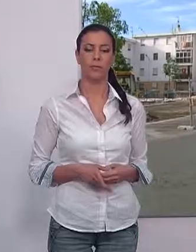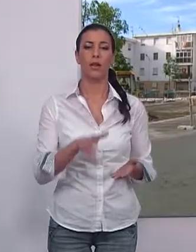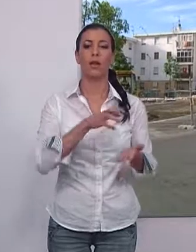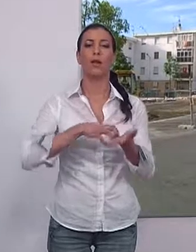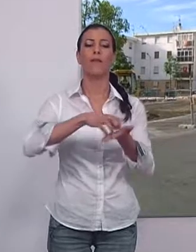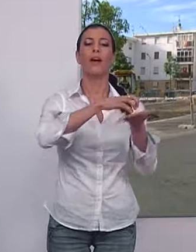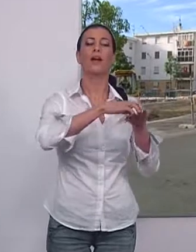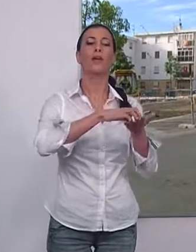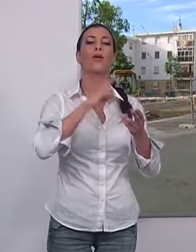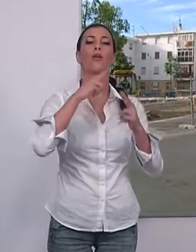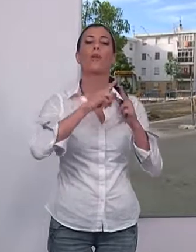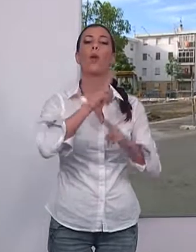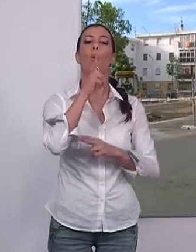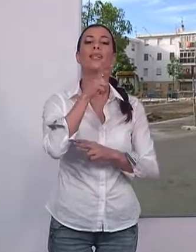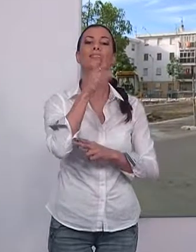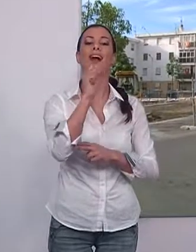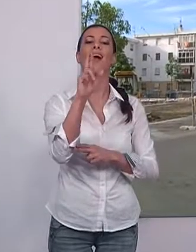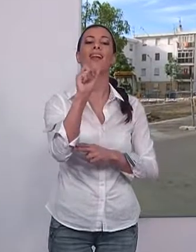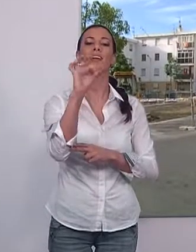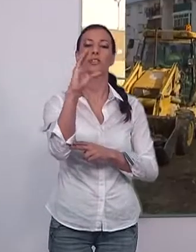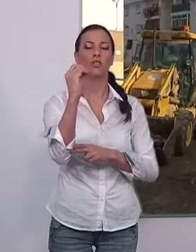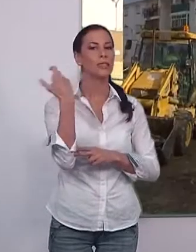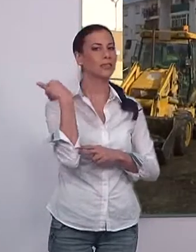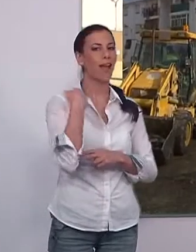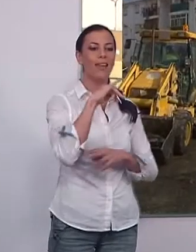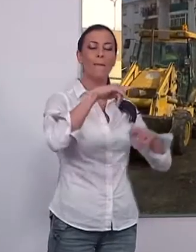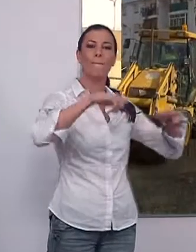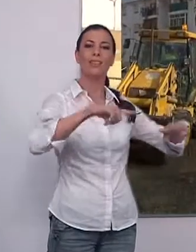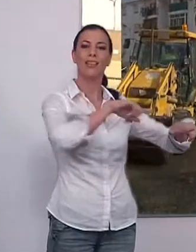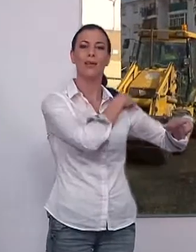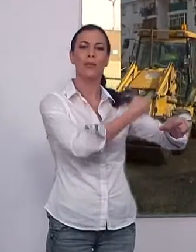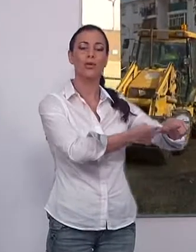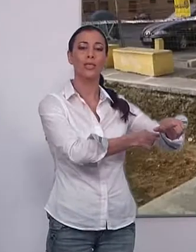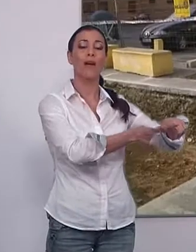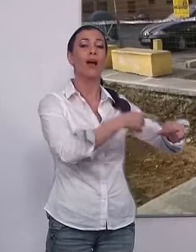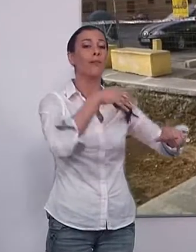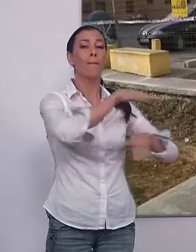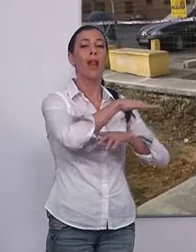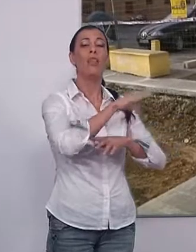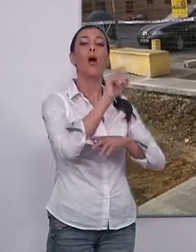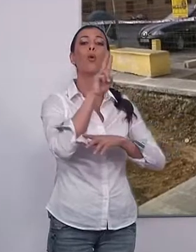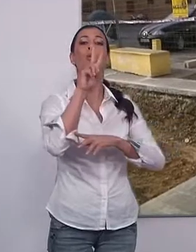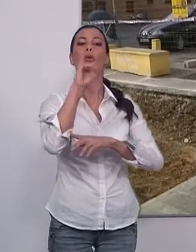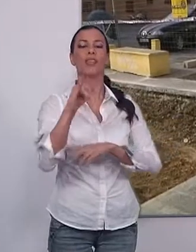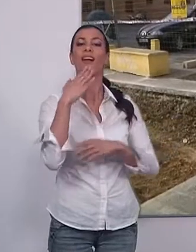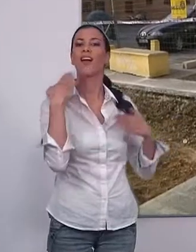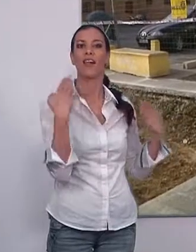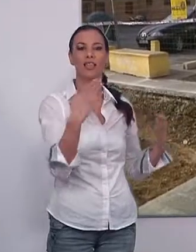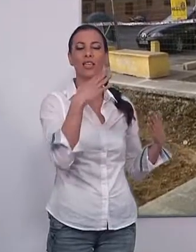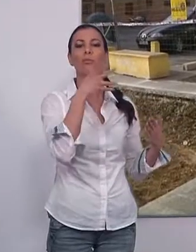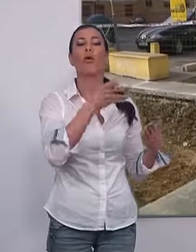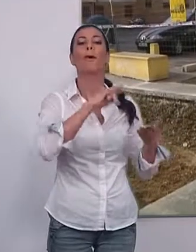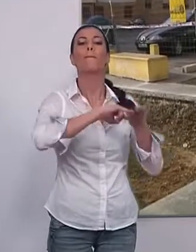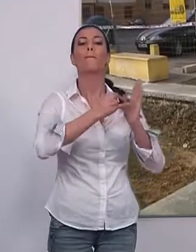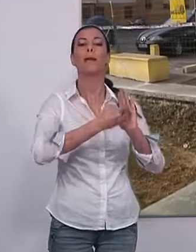La barriada motrileña de Huerta Carrasco ya tiene una pista polideportiva en la Plaza Venus gracias a una actuación